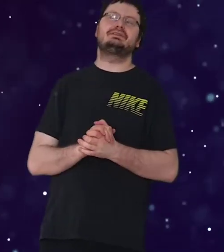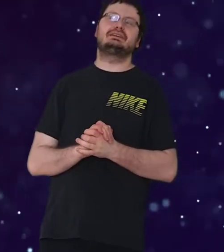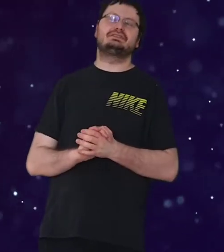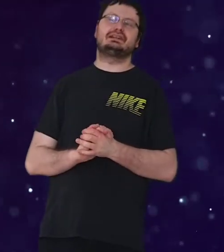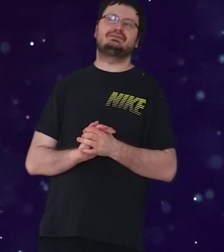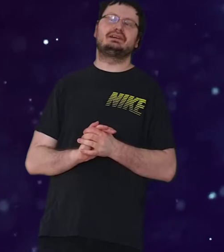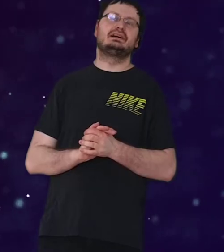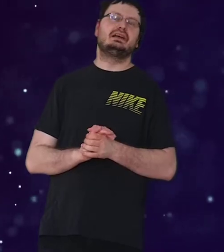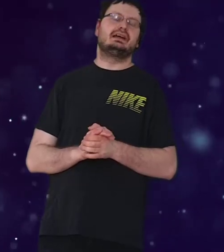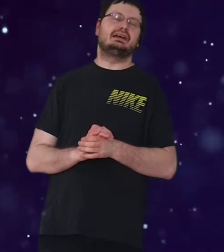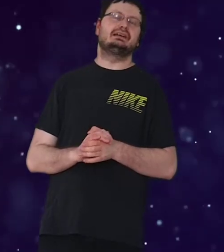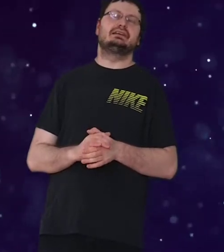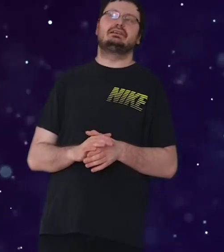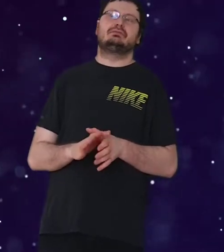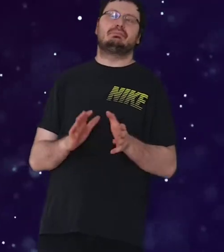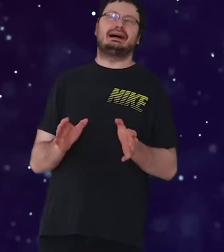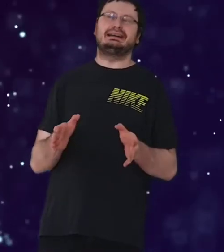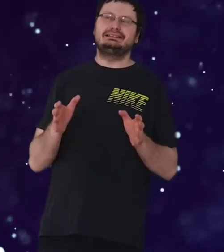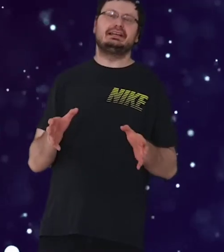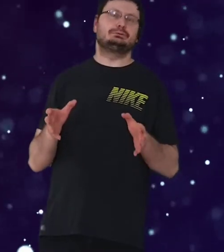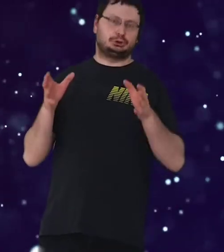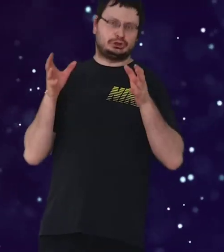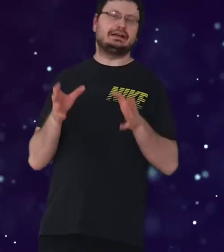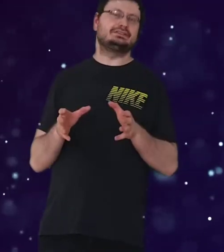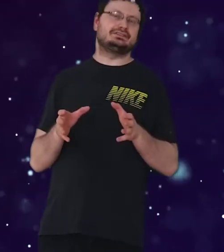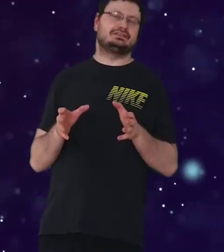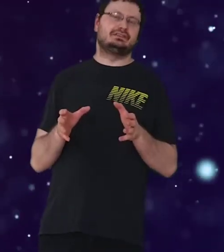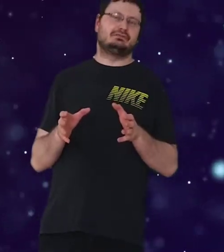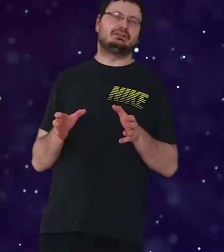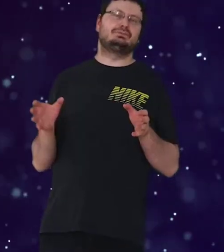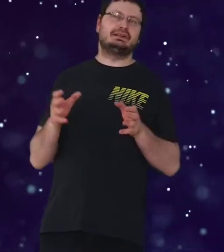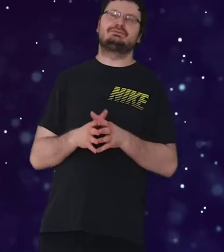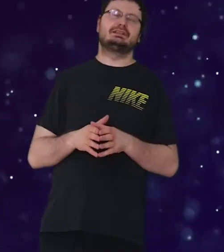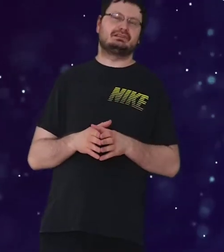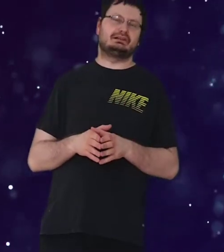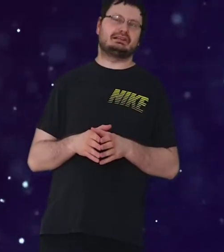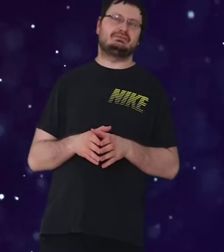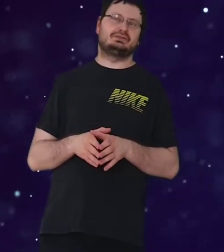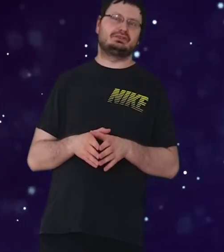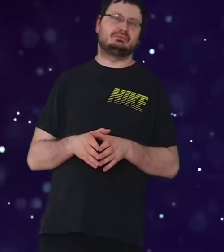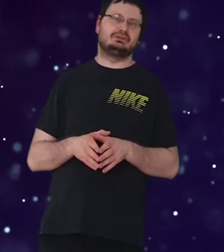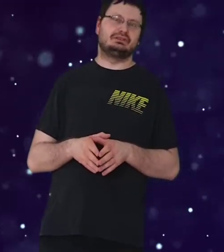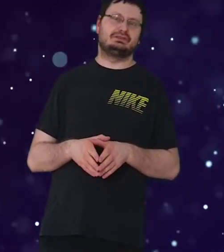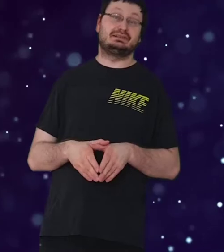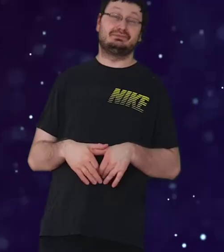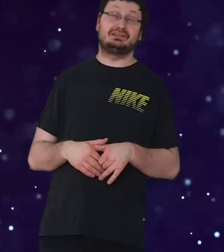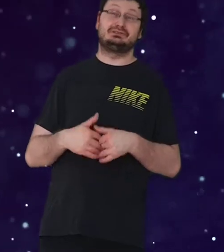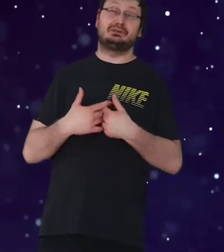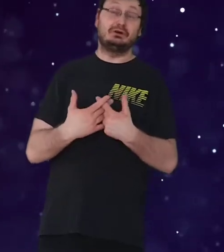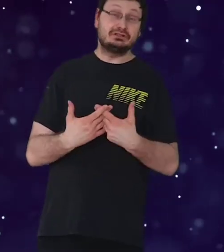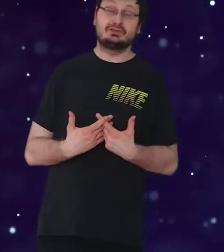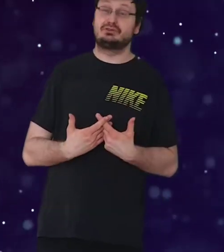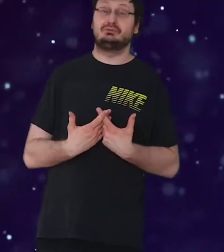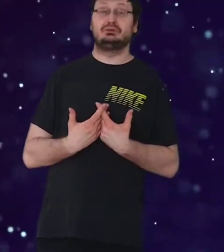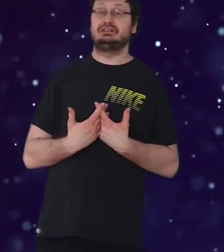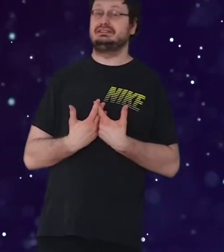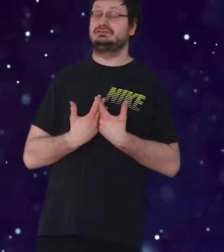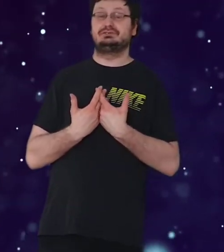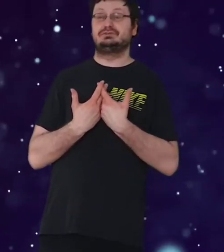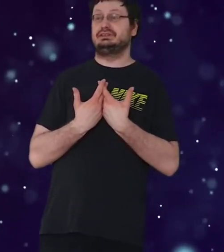Fazit einfach, hey, bei all dem Scheiß, was wir jetzt mitgemacht haben von der Community, vor allem von der deutschen Community, die sowieso wie